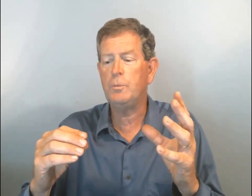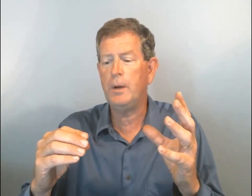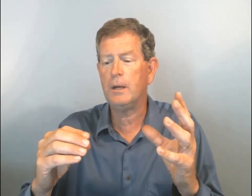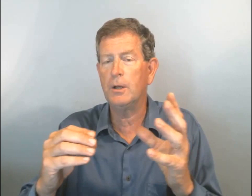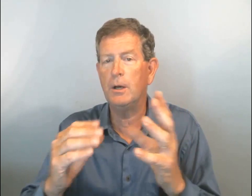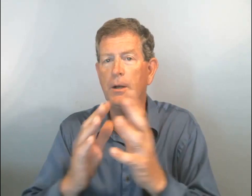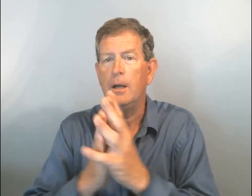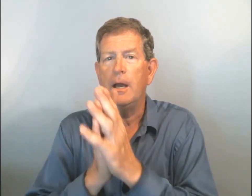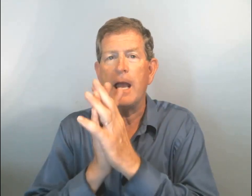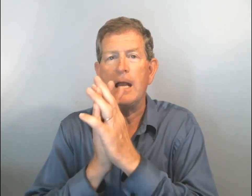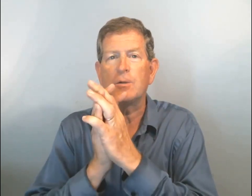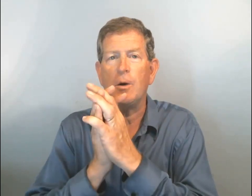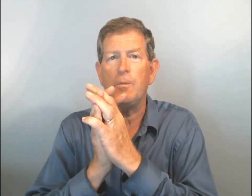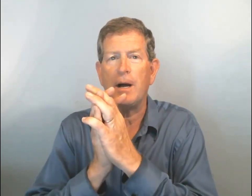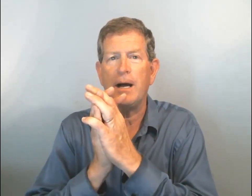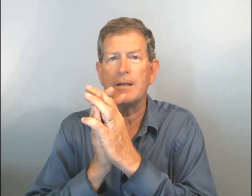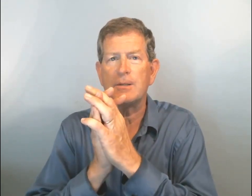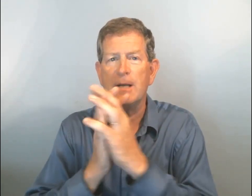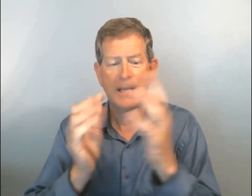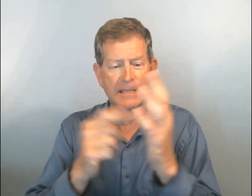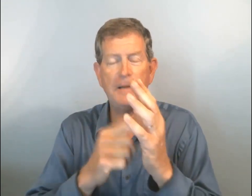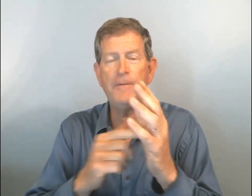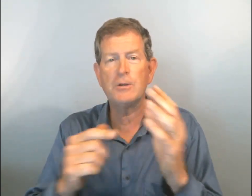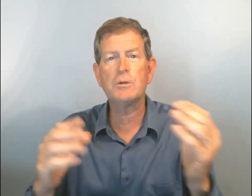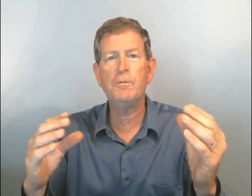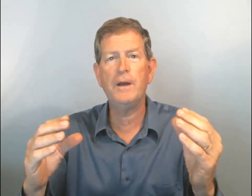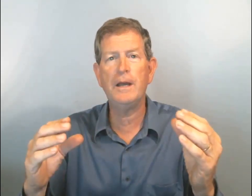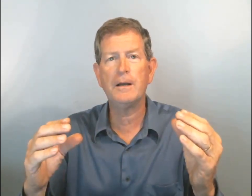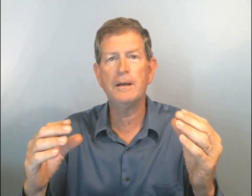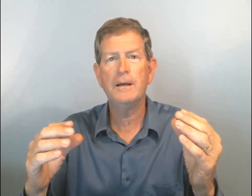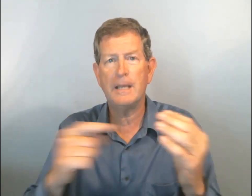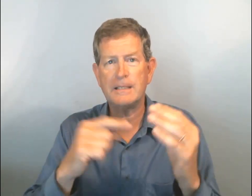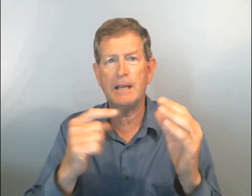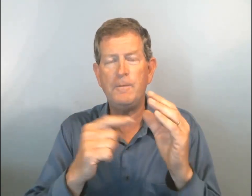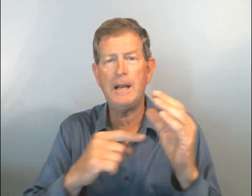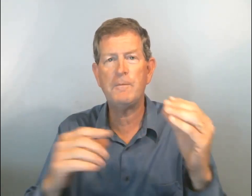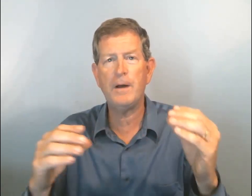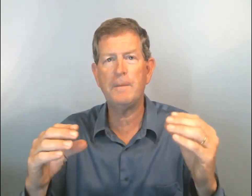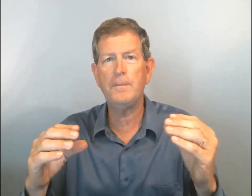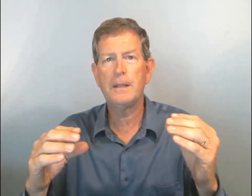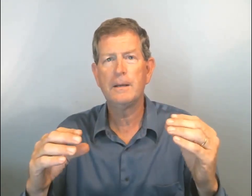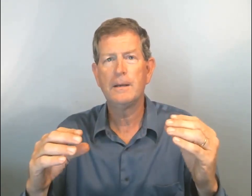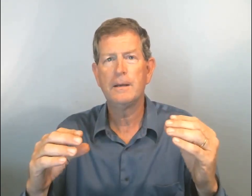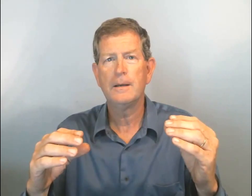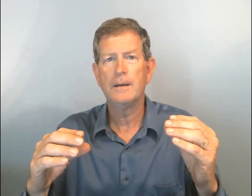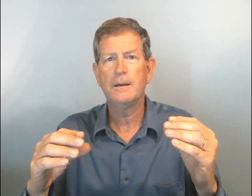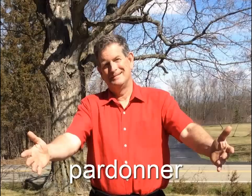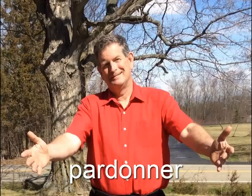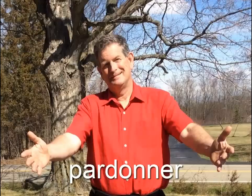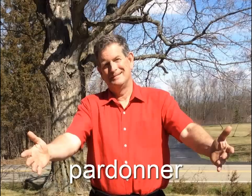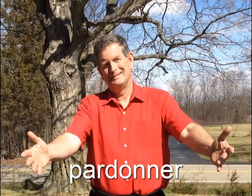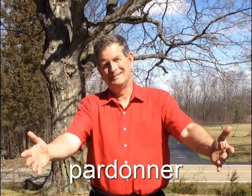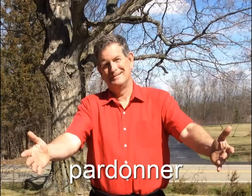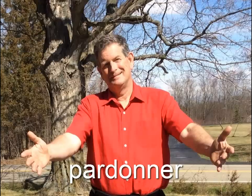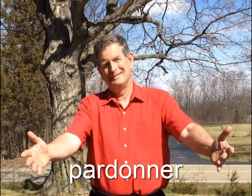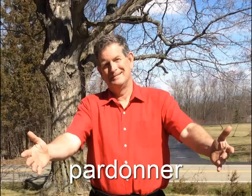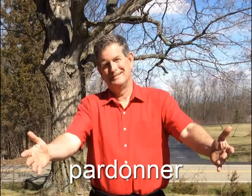pardonne. » Et il s'embrasse. Qu'est-ce qu'elle vient juste faire ? Qu'est-ce qu'elle fait, la femme ? Pardonner. Elle